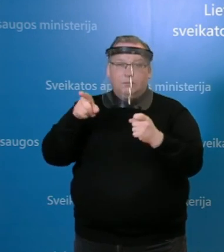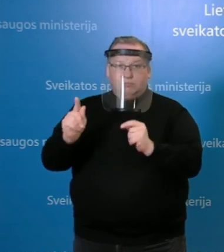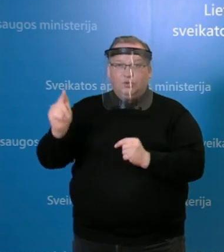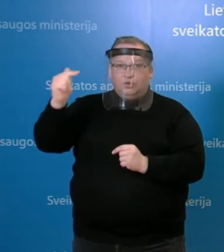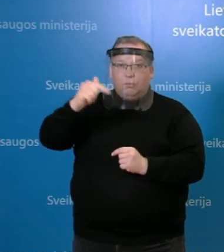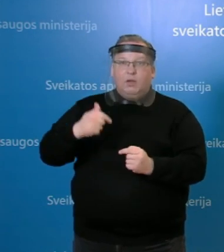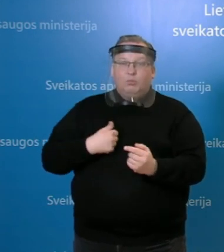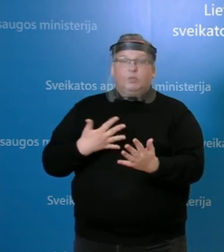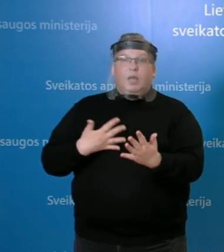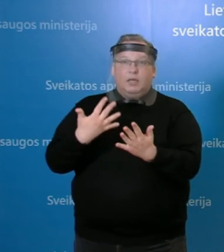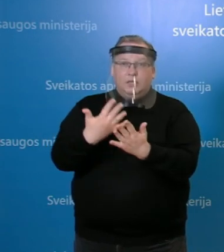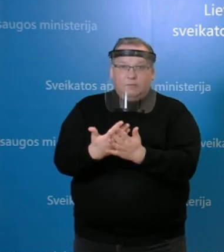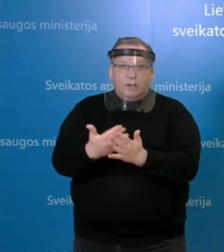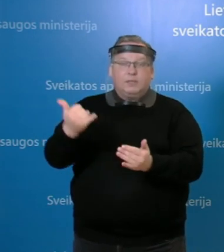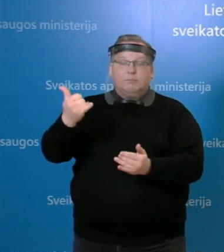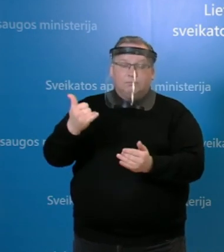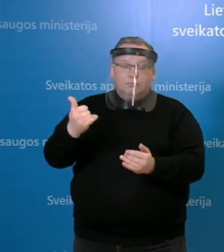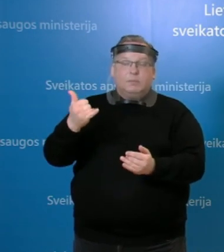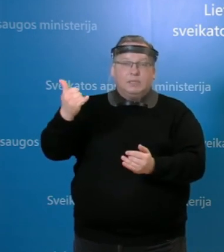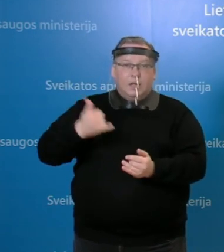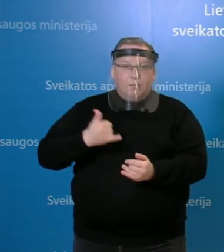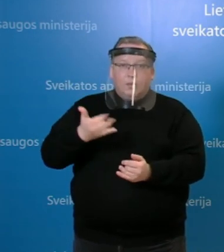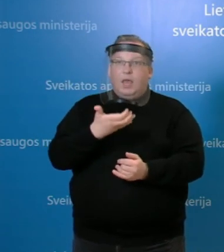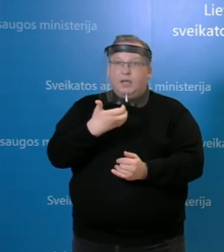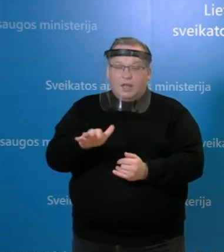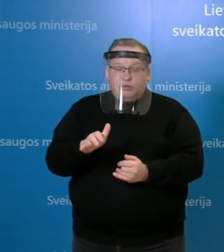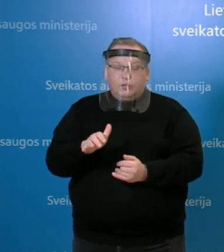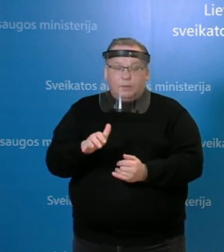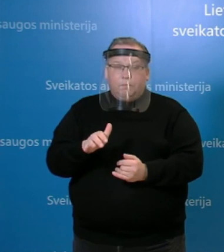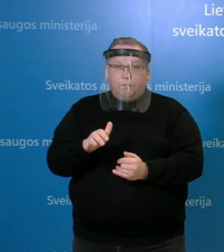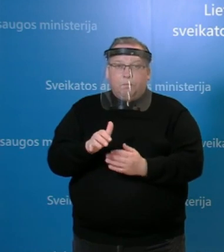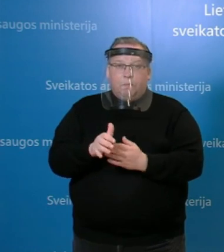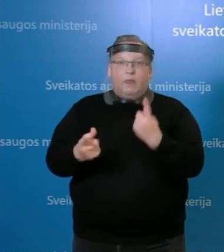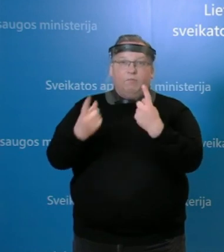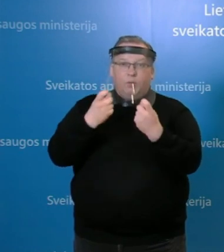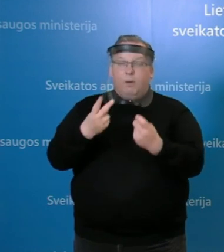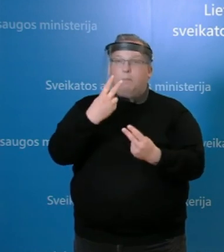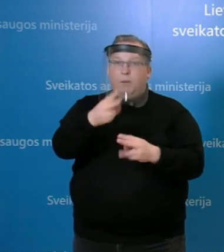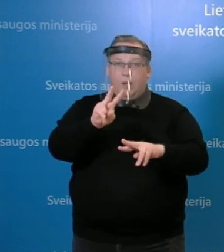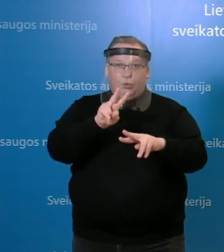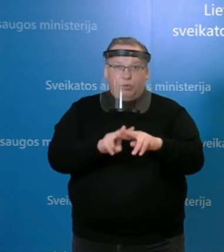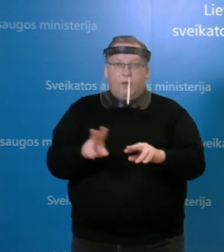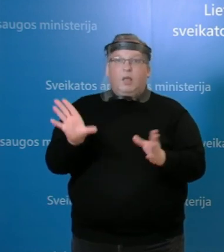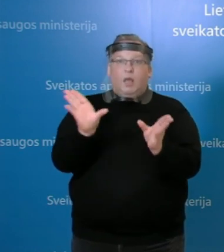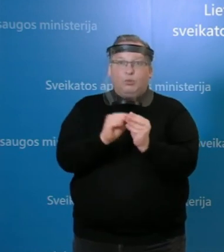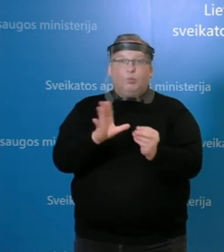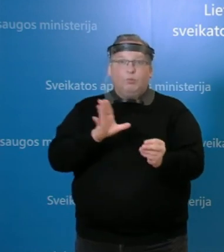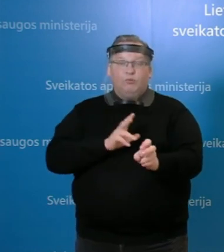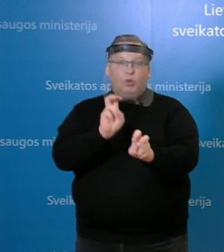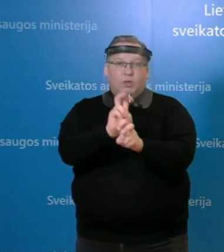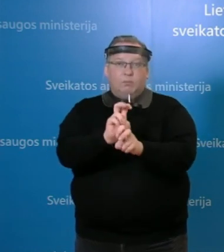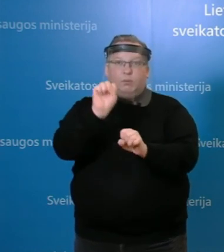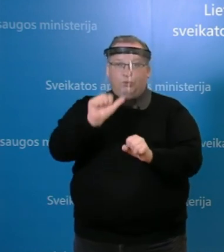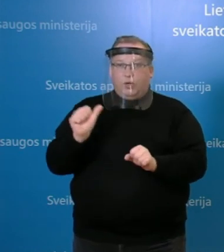kad jie mūsų aktyviai kreipiasi gyventojų į karštą liniją skambiną, jeigu jie pamato vietas, kuriuose irgi kartu lankėsi ir mes galime